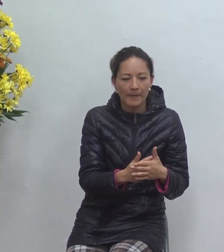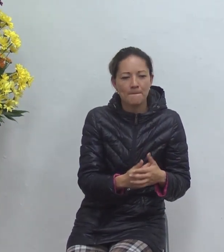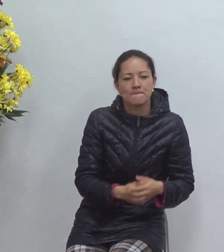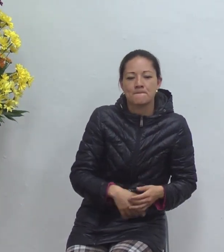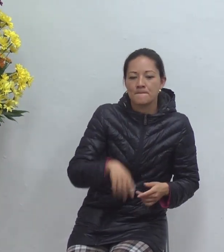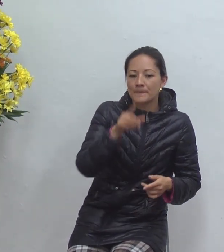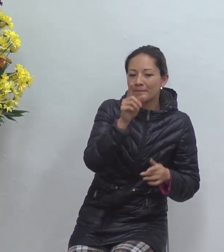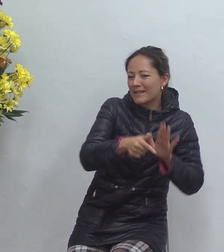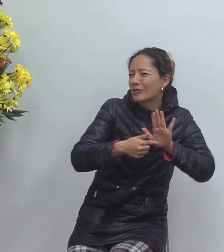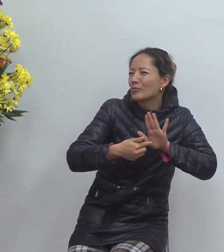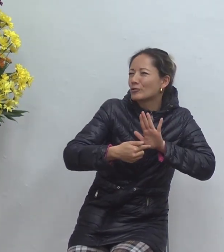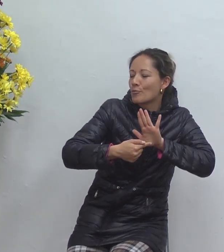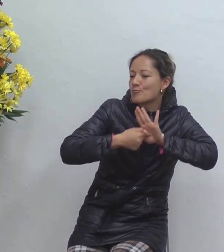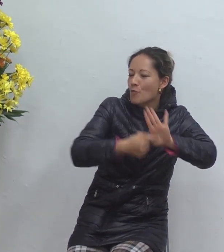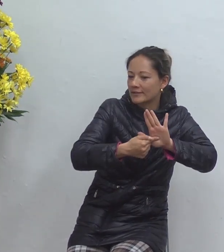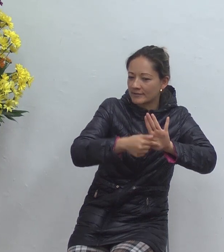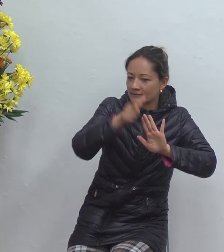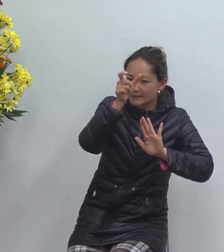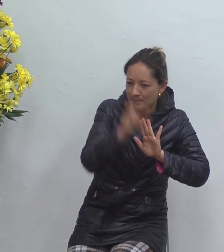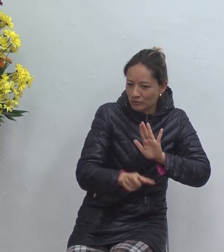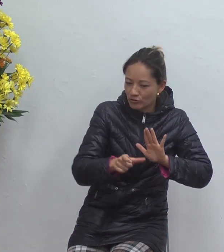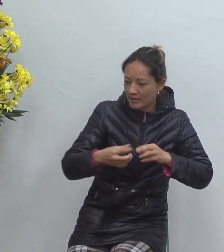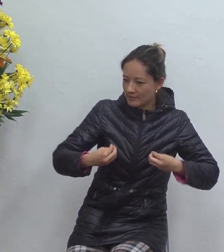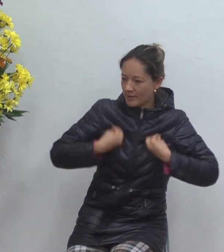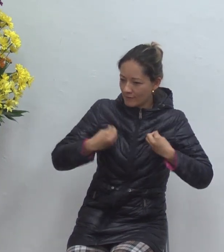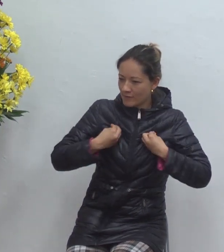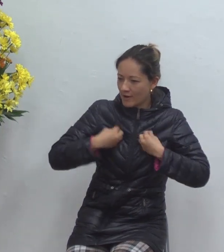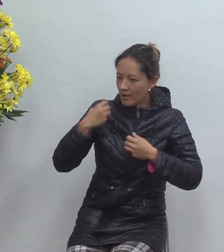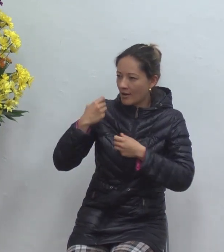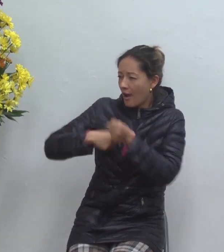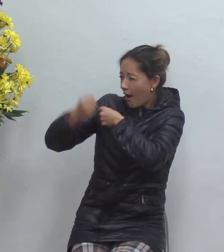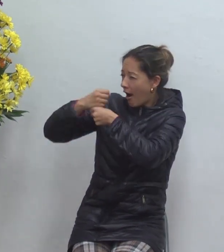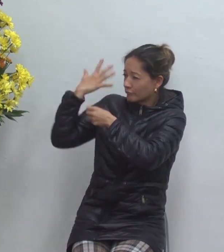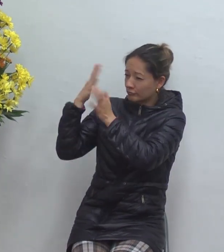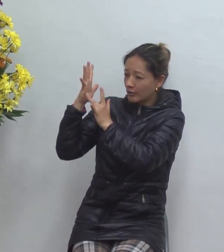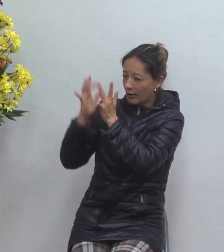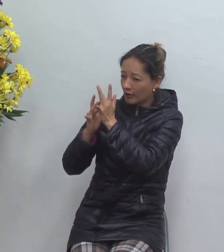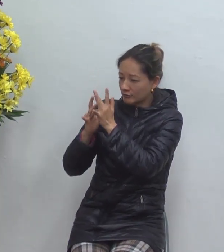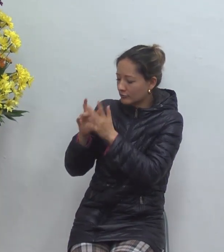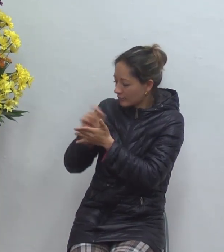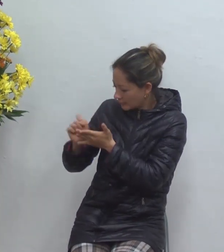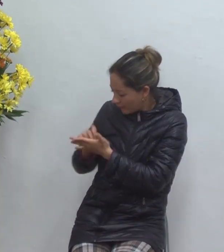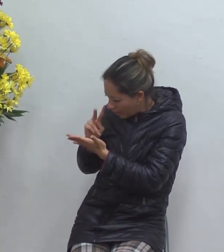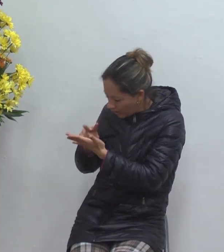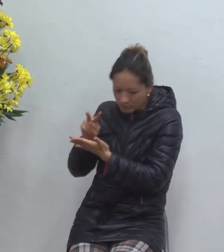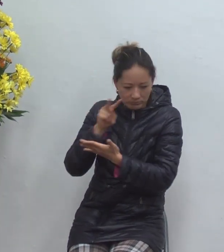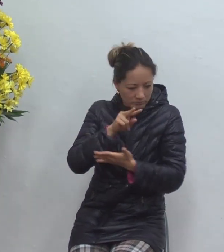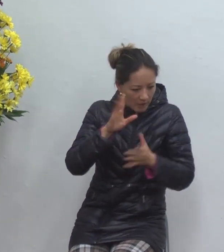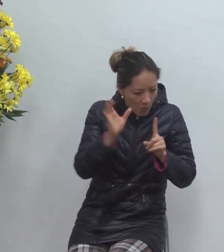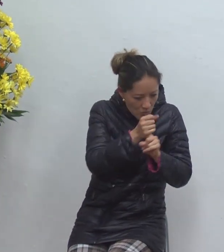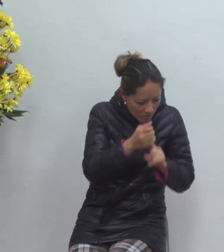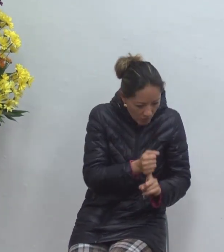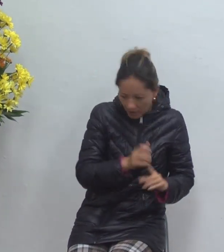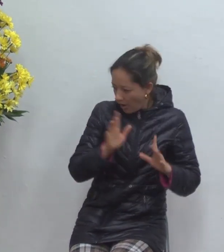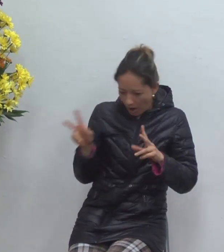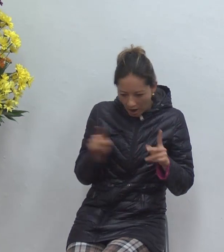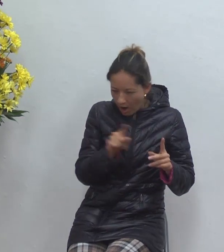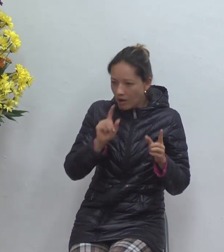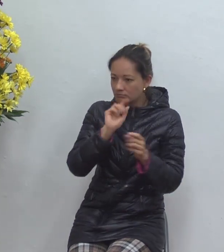después de cristo porque en el 70 fue destruido jerusalén entonces no se podía saber dónde quedaba que como armero no sé si ustedes conocen la